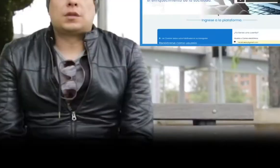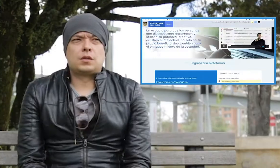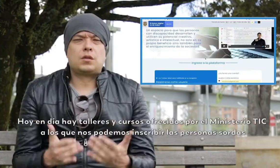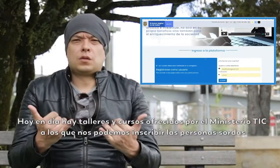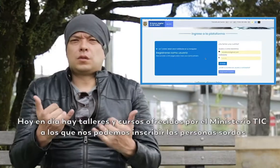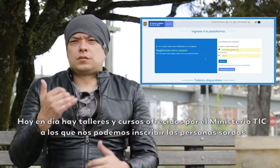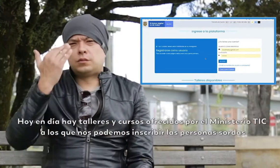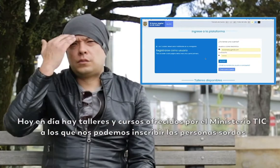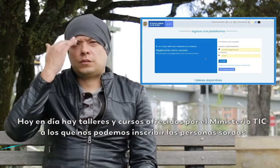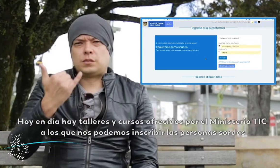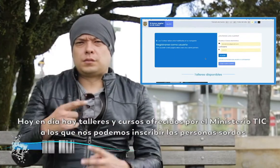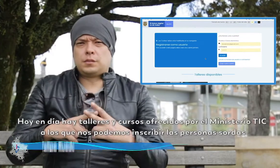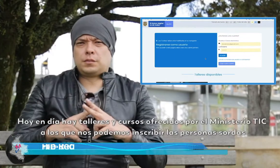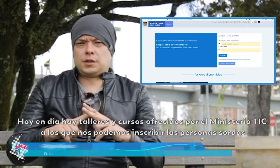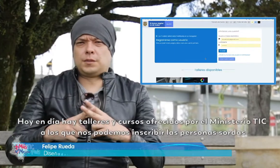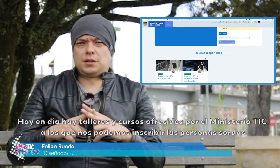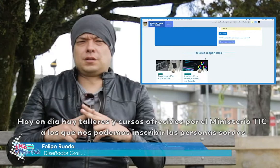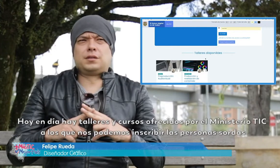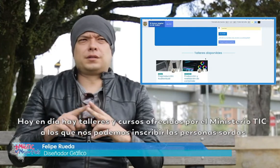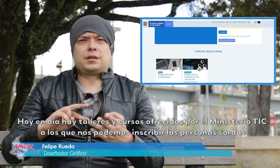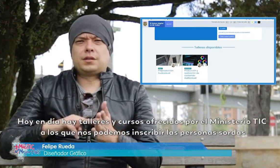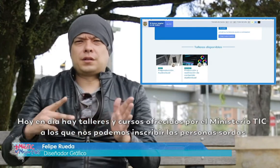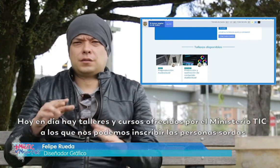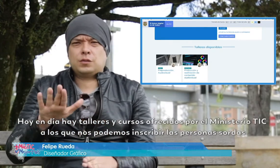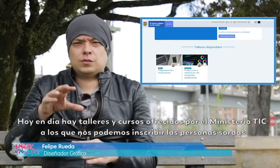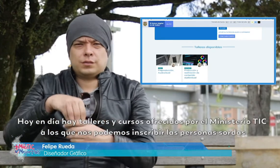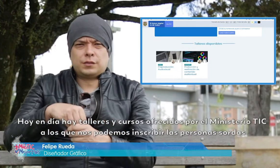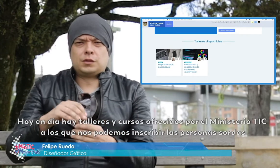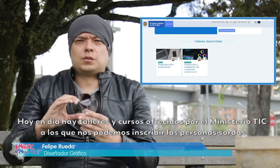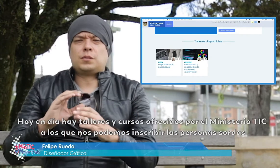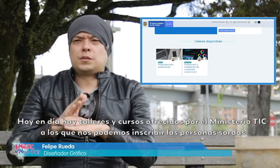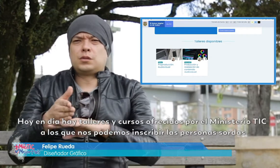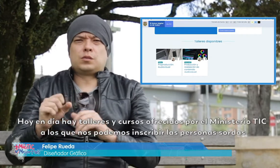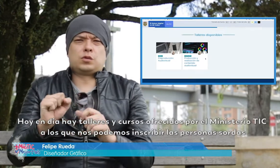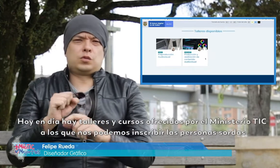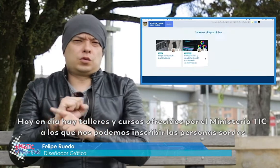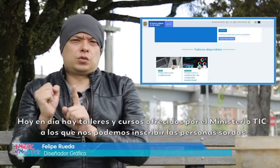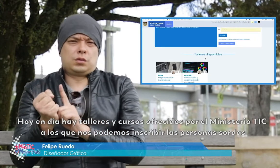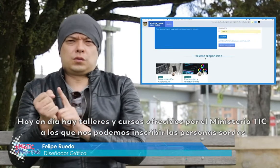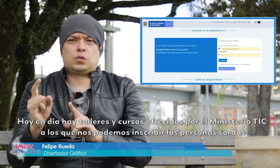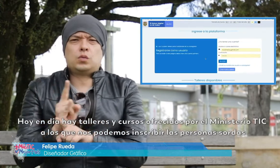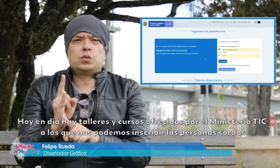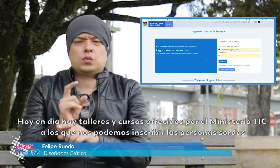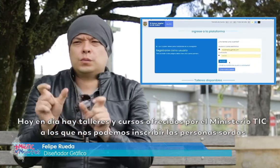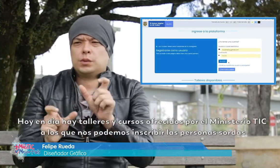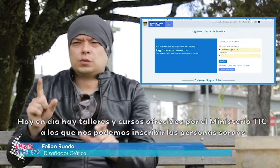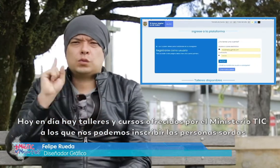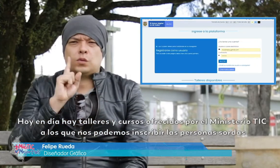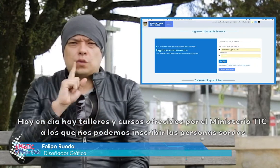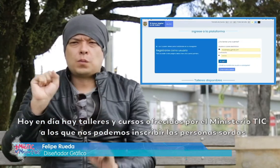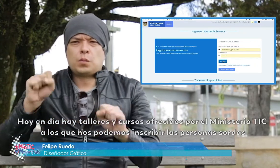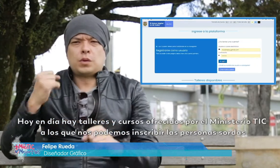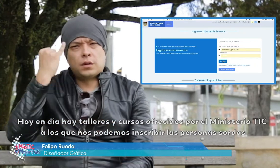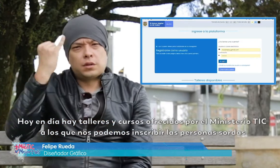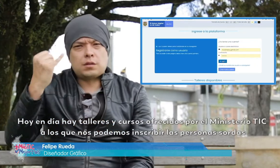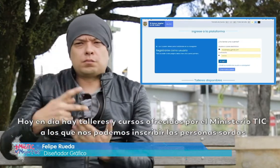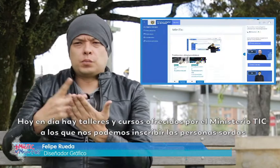Hoy en día hay talleres y cursos ofrecidos por el Ministerio TIC a los que nos podemos inscribir las personas sordas.